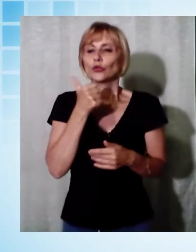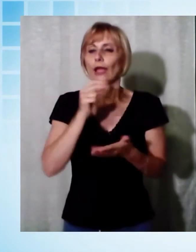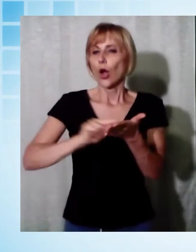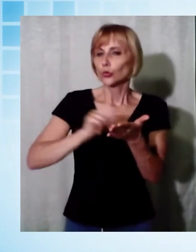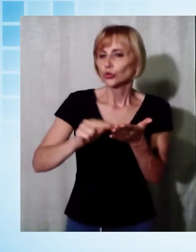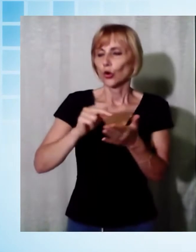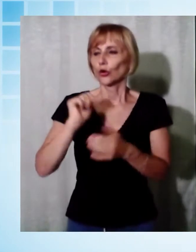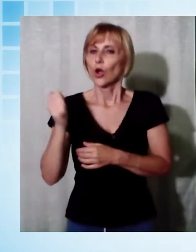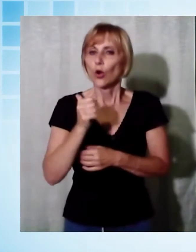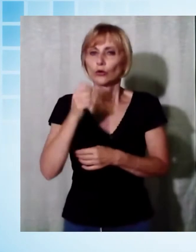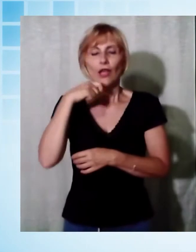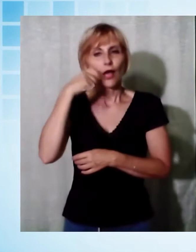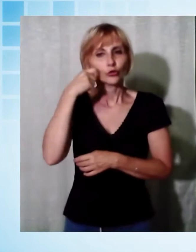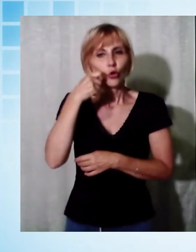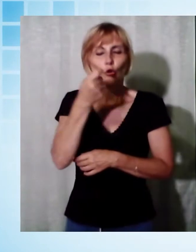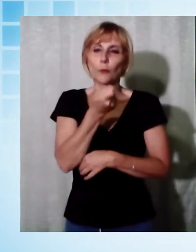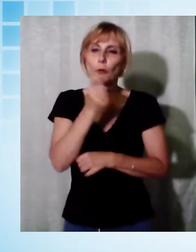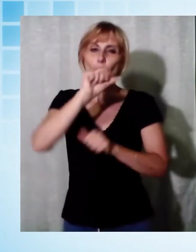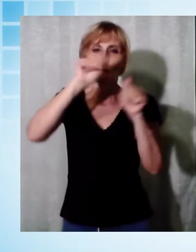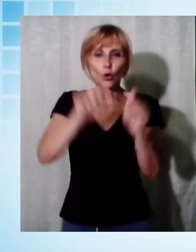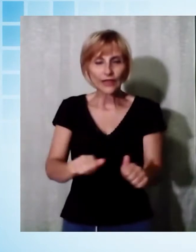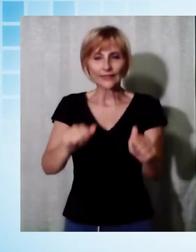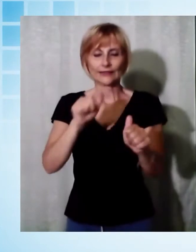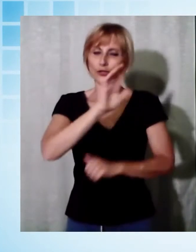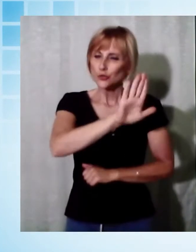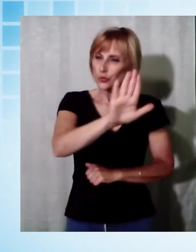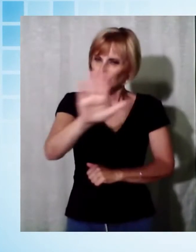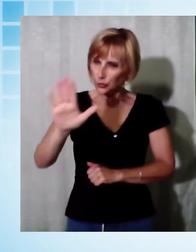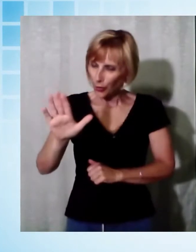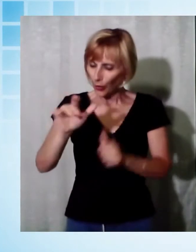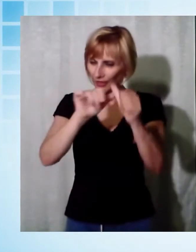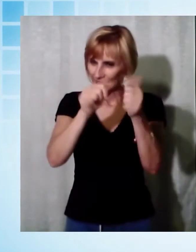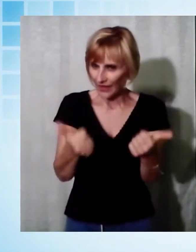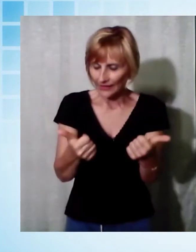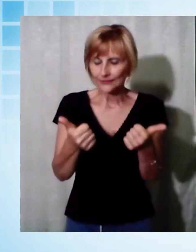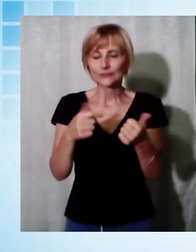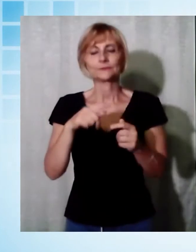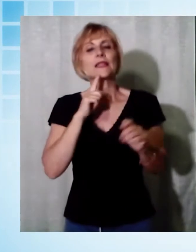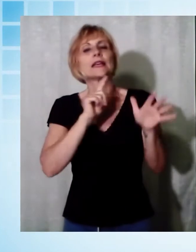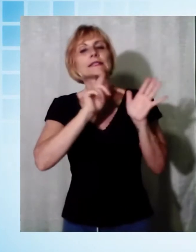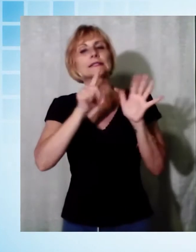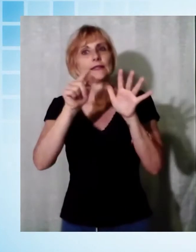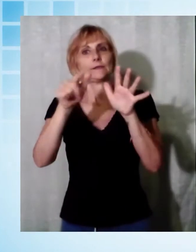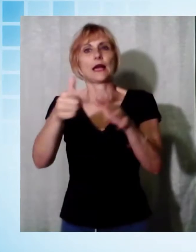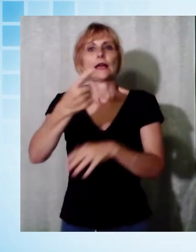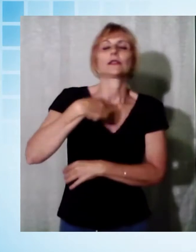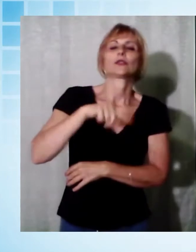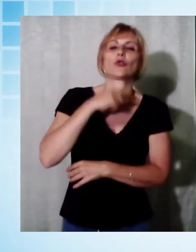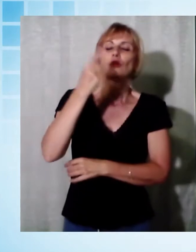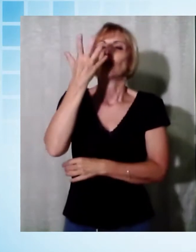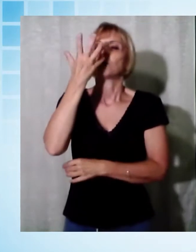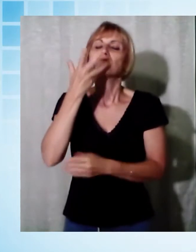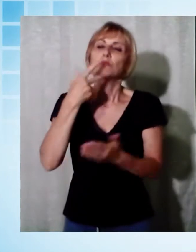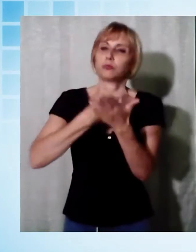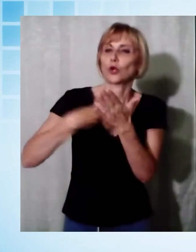un suo ostino, una sua modalità di approccio alla cosa. Nelle prossime settimane provvederemo alle prove, all